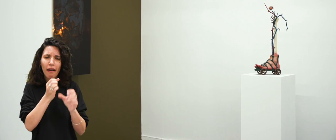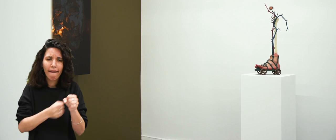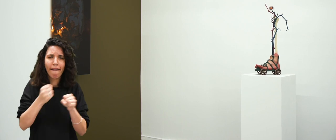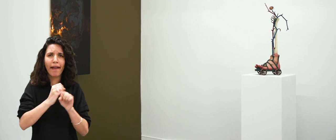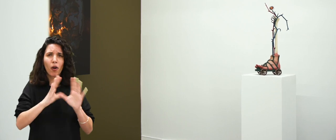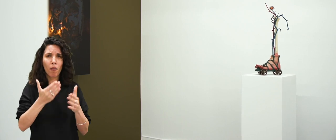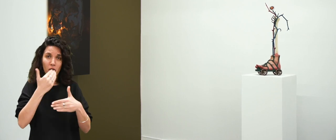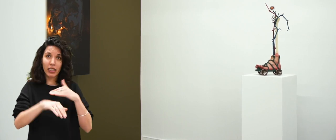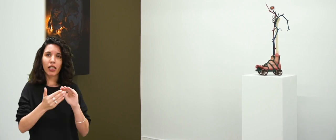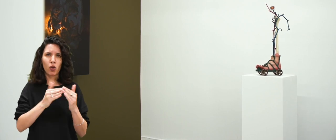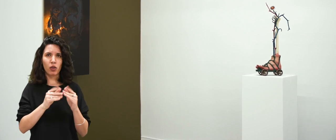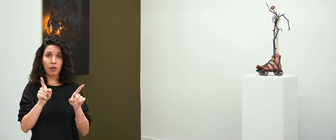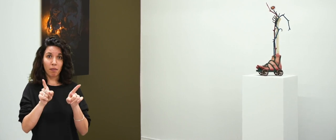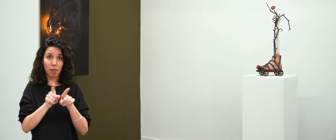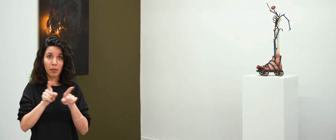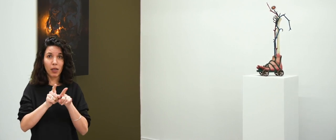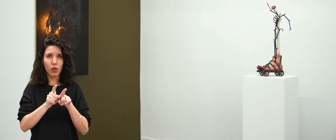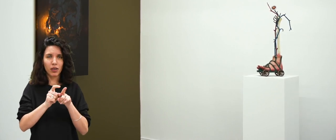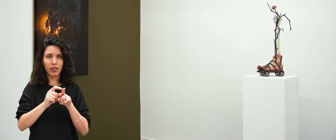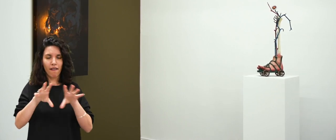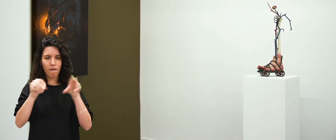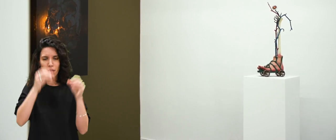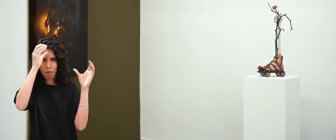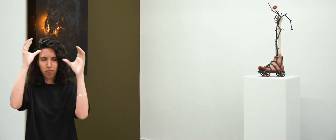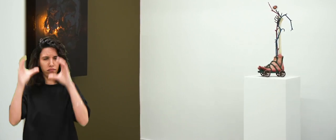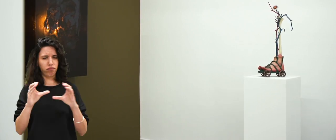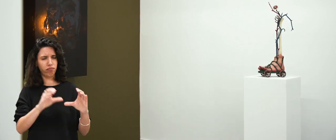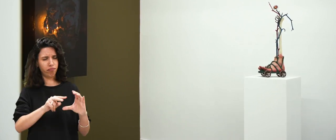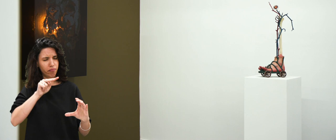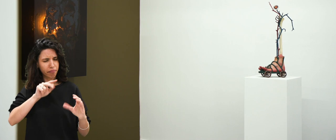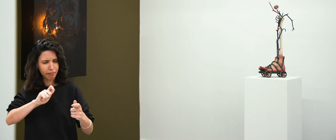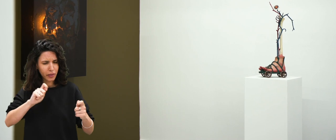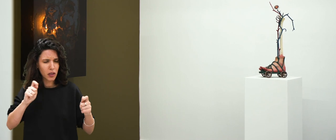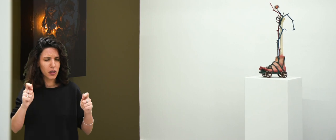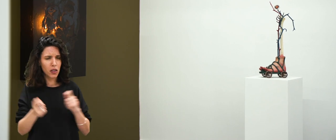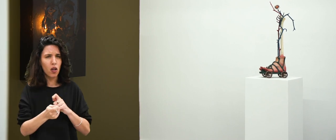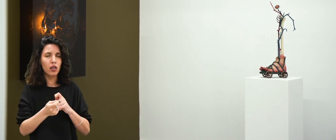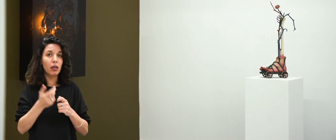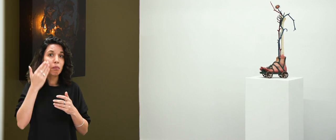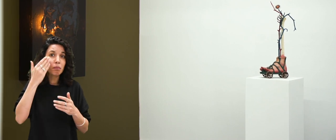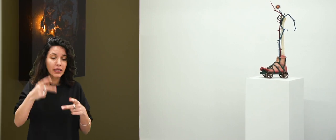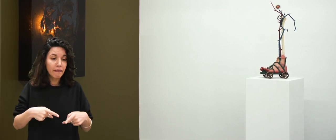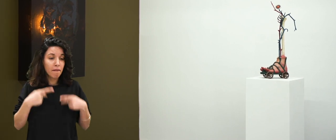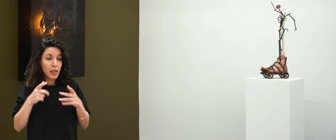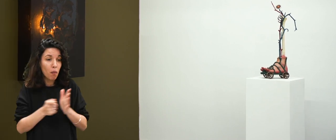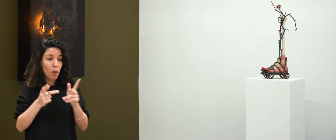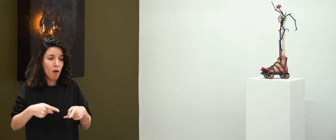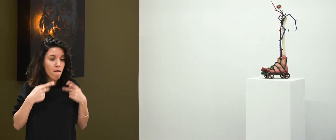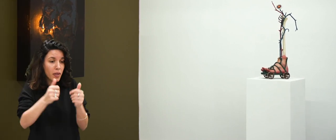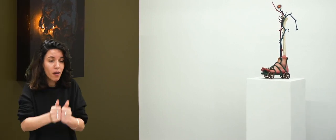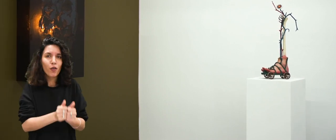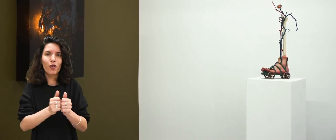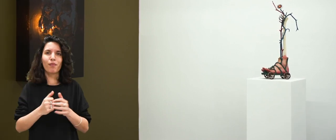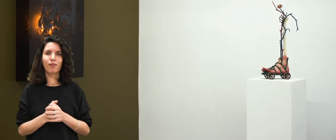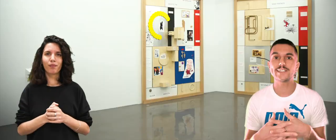entre nous et de ce qui se passe comme remise en question de l'institution de la famille dans ces vies, ces intervalles de vie passés